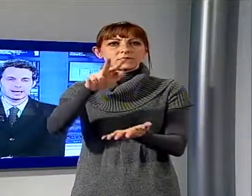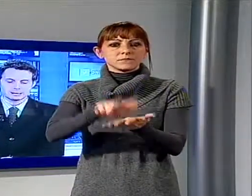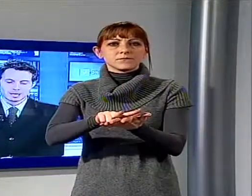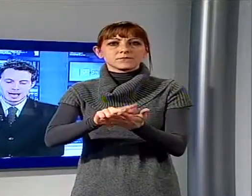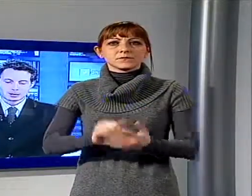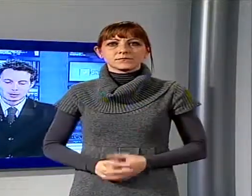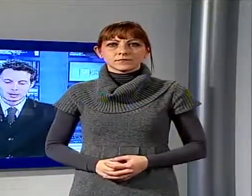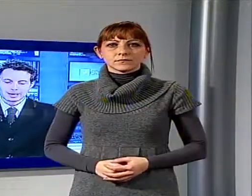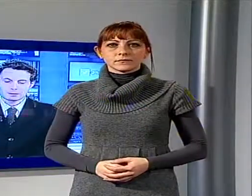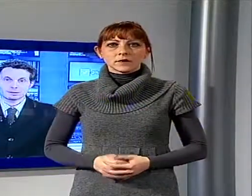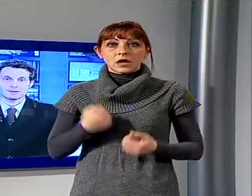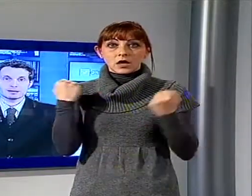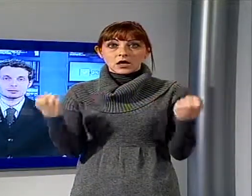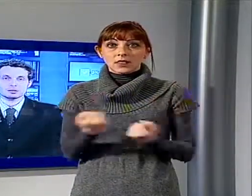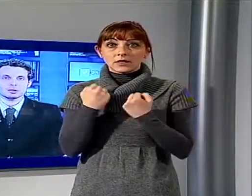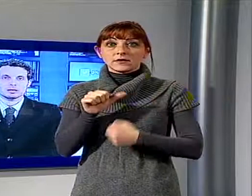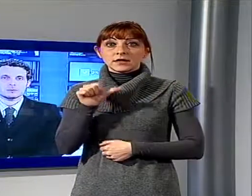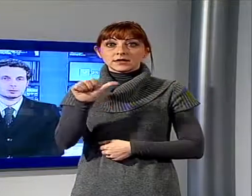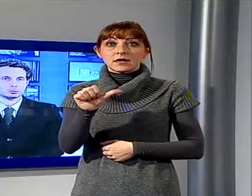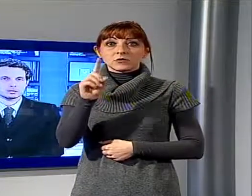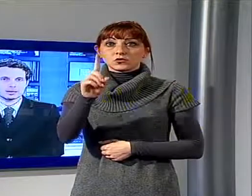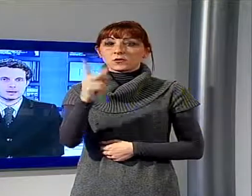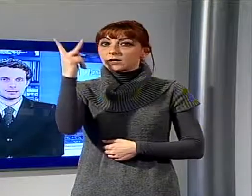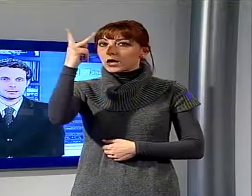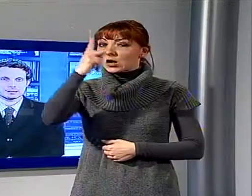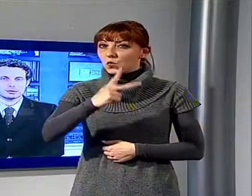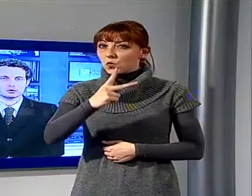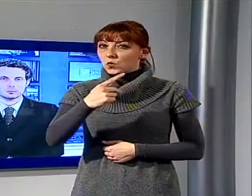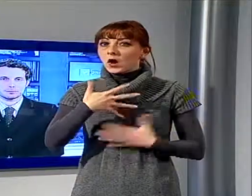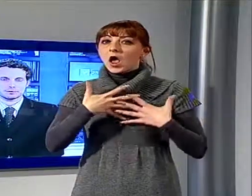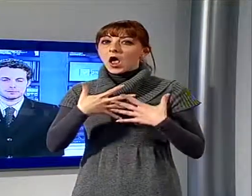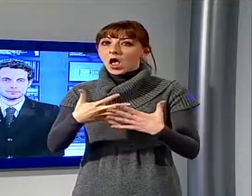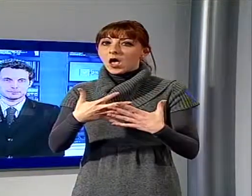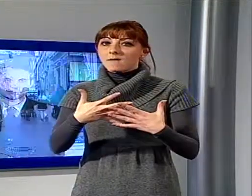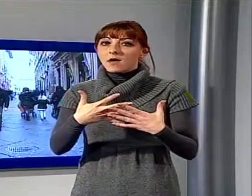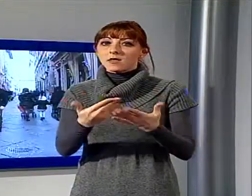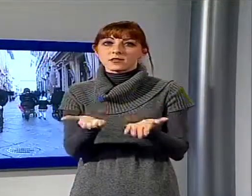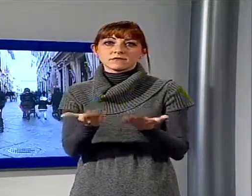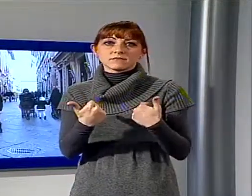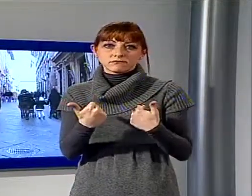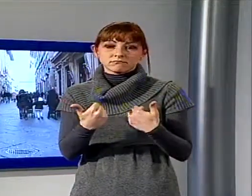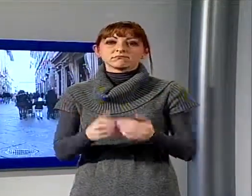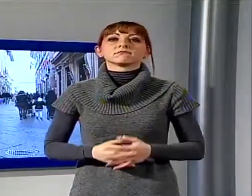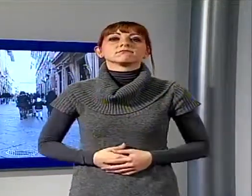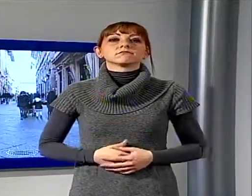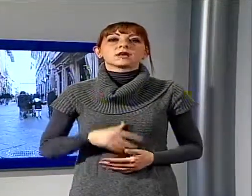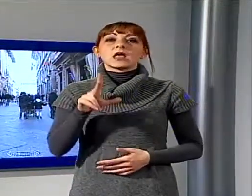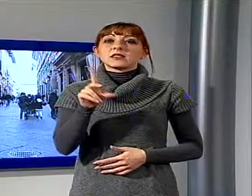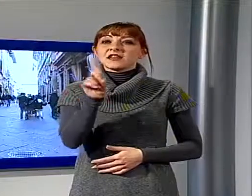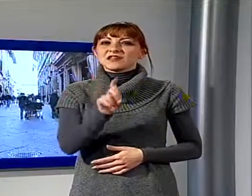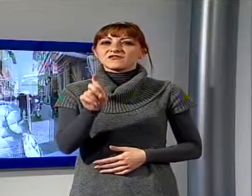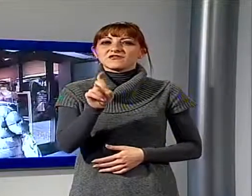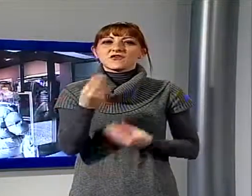weekend a Lucca, un evento per tutti gli amanti dello shopping. Tre giorni da non